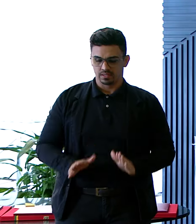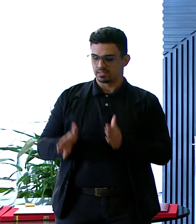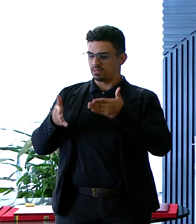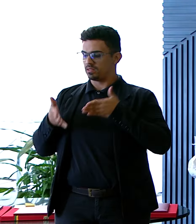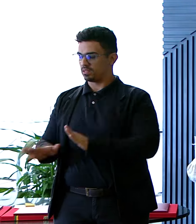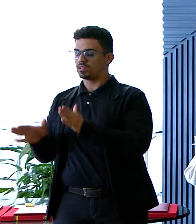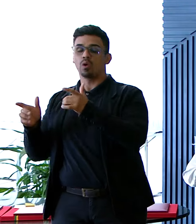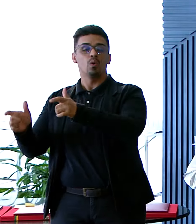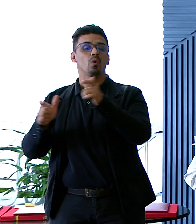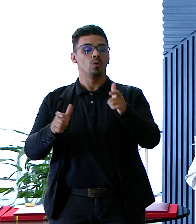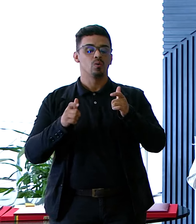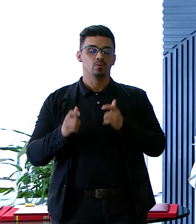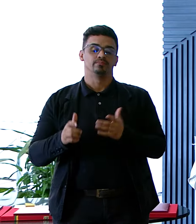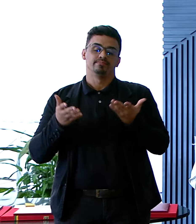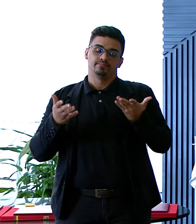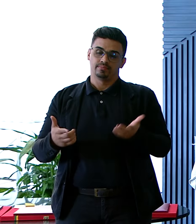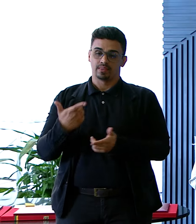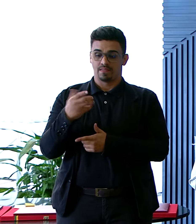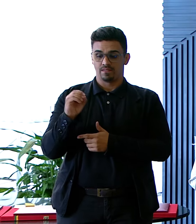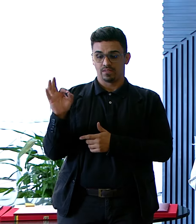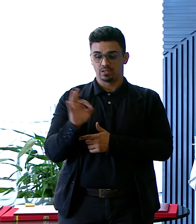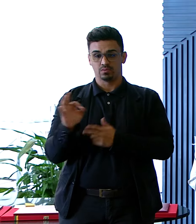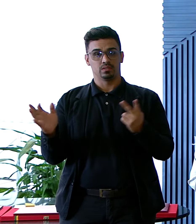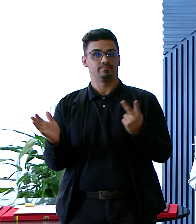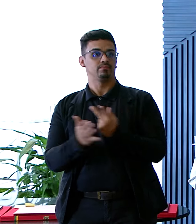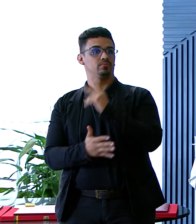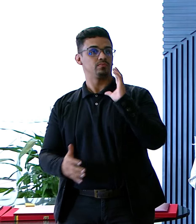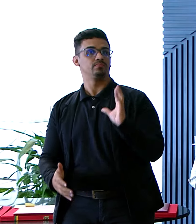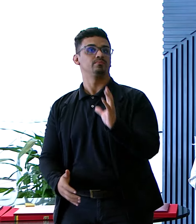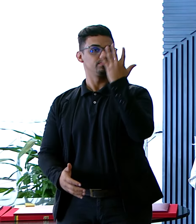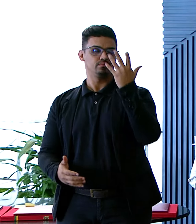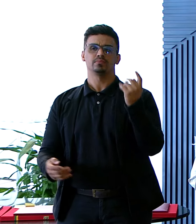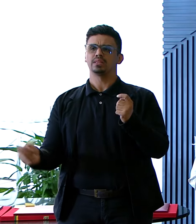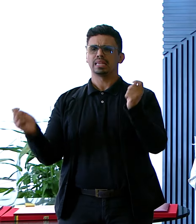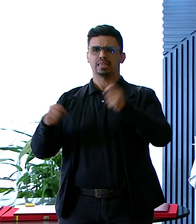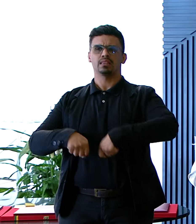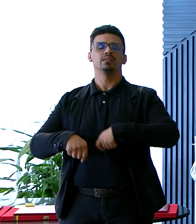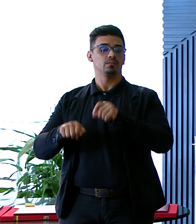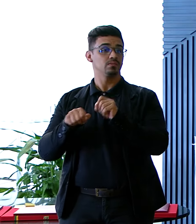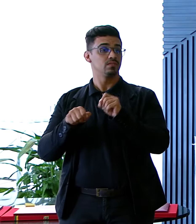20% Para as intercorrências Isso é possível